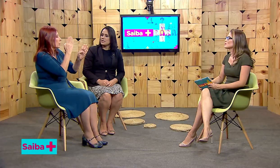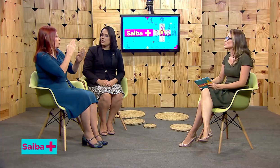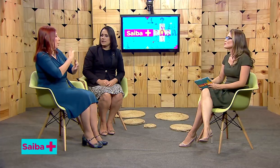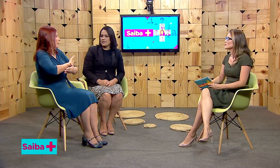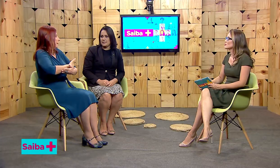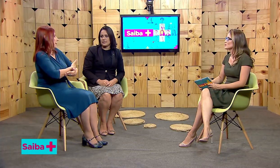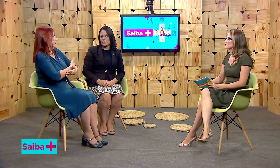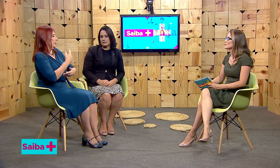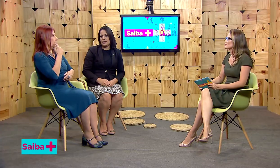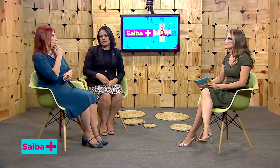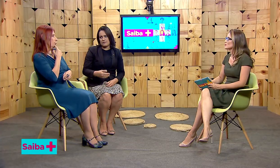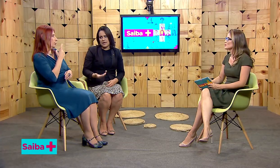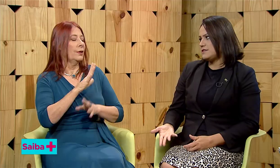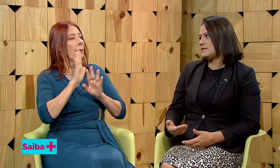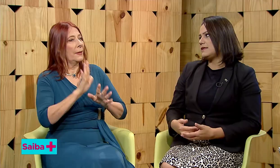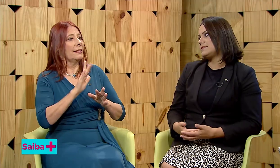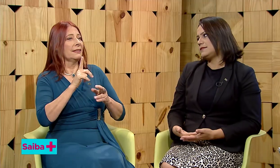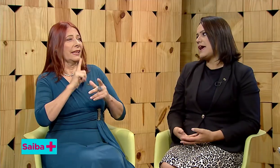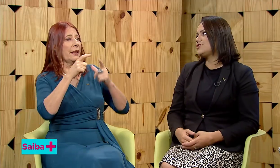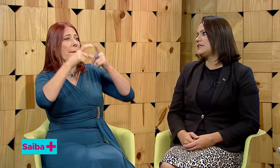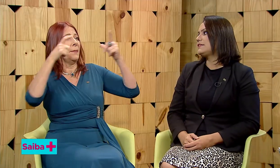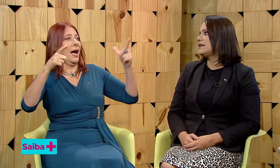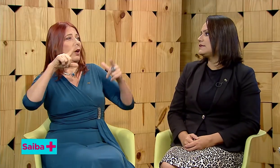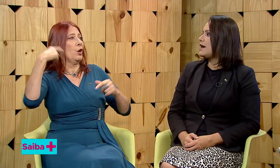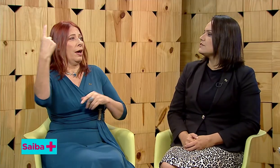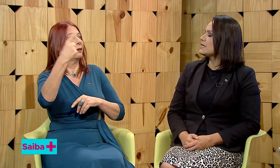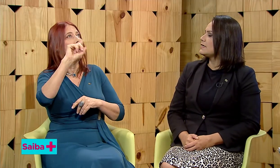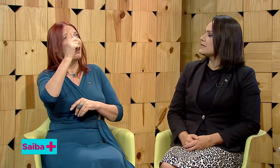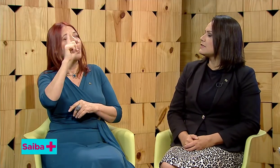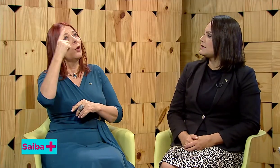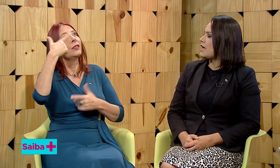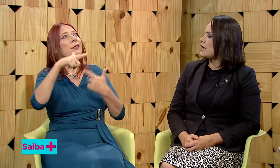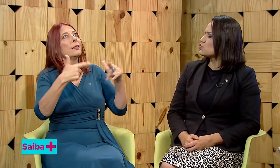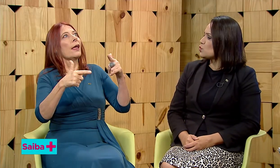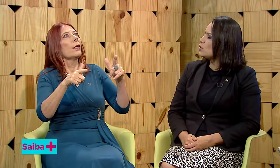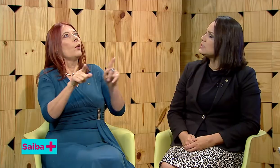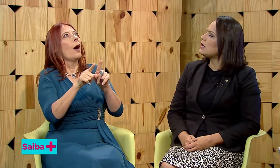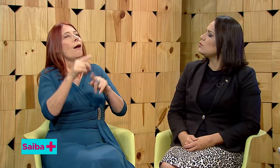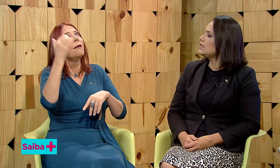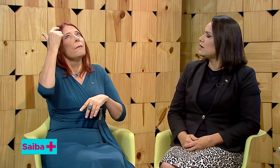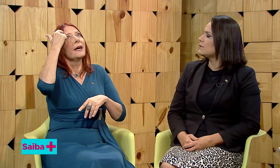da orelhinha e, através desse teste, é detectado se a criança é surda ou não.